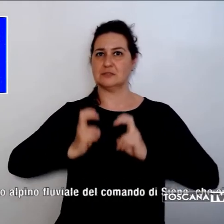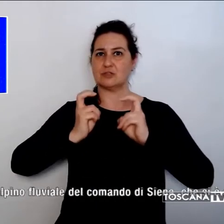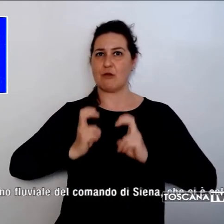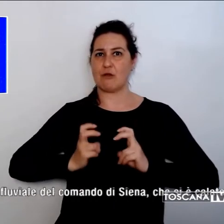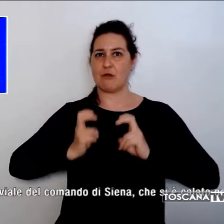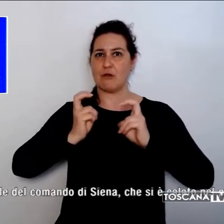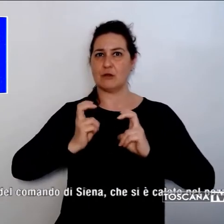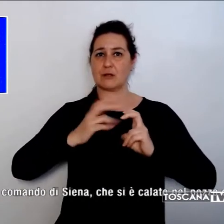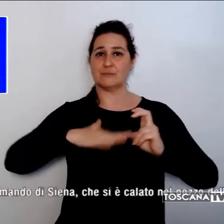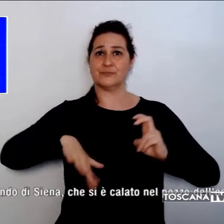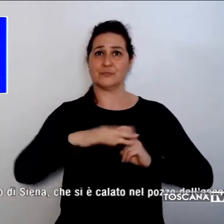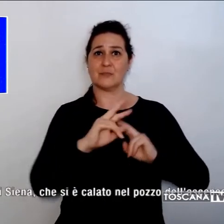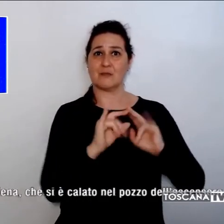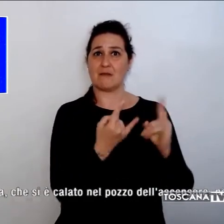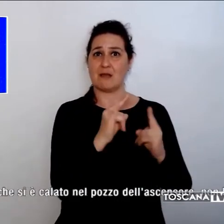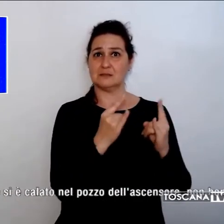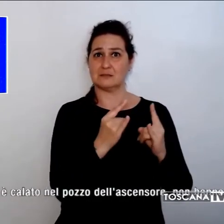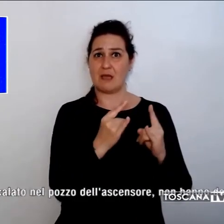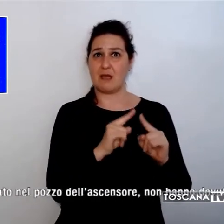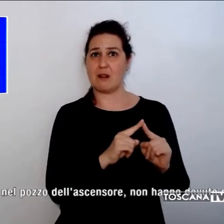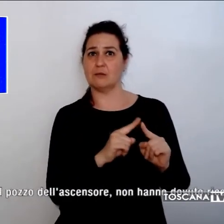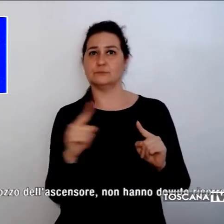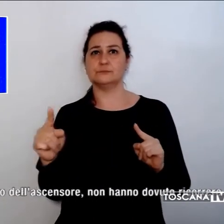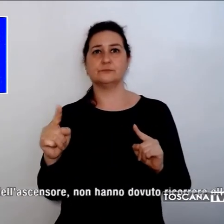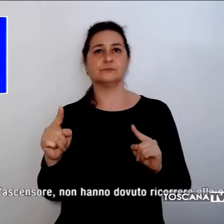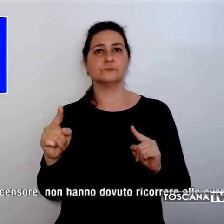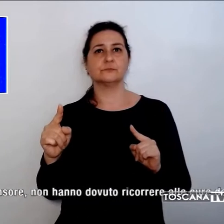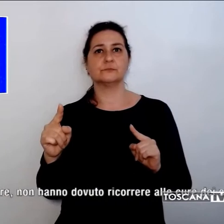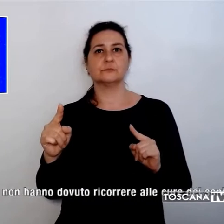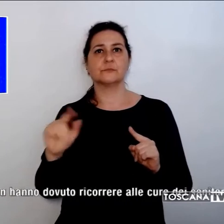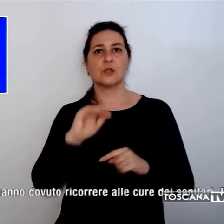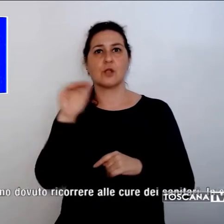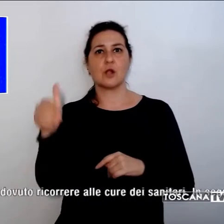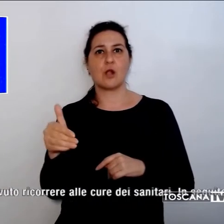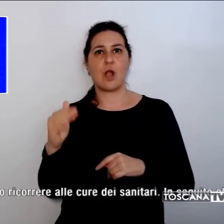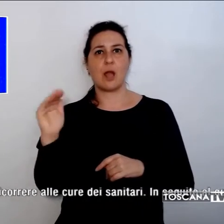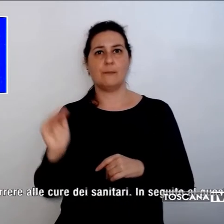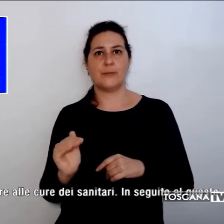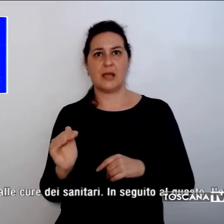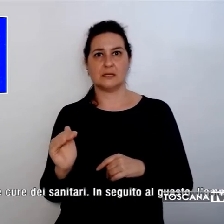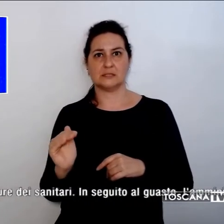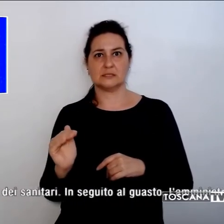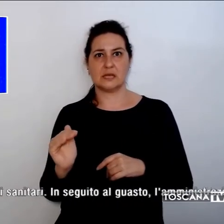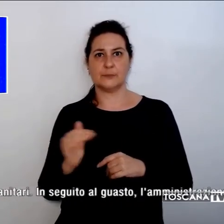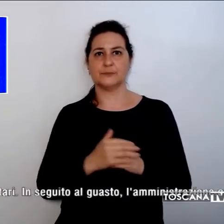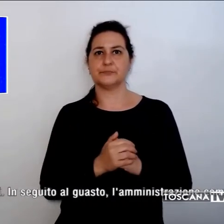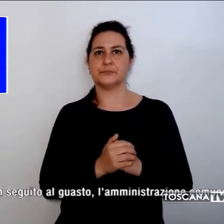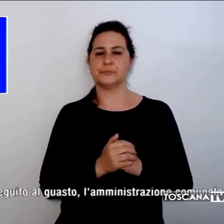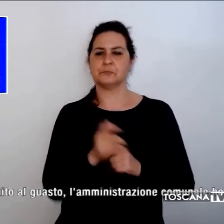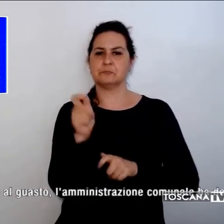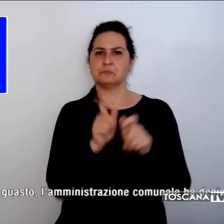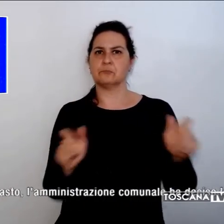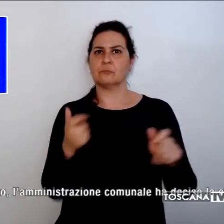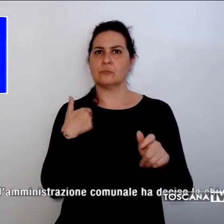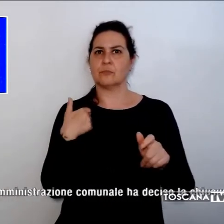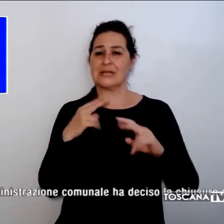Castello a Colle Bassa. Le persone dopo essere state tratte in salvo dal personale speleo